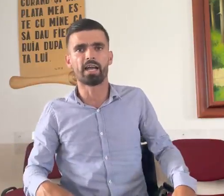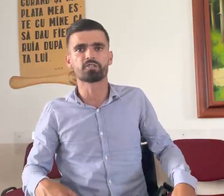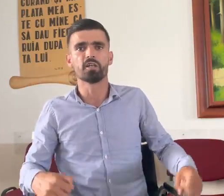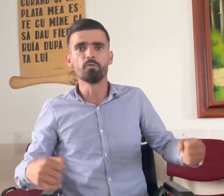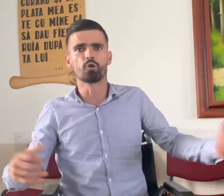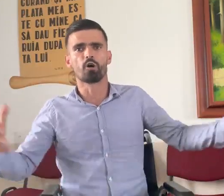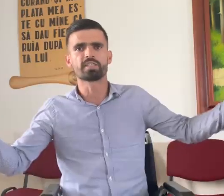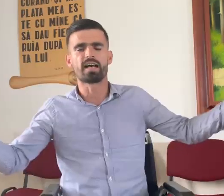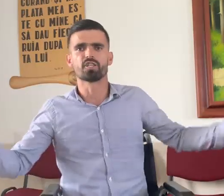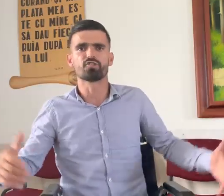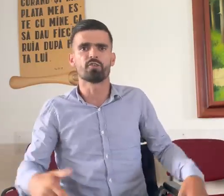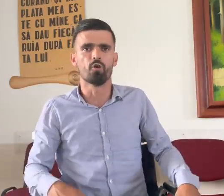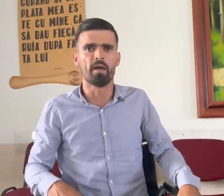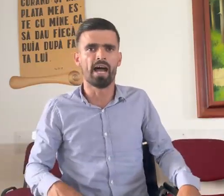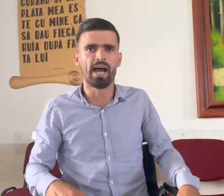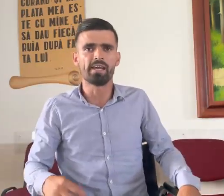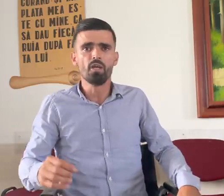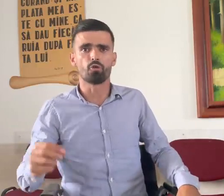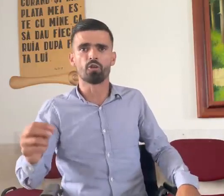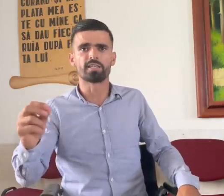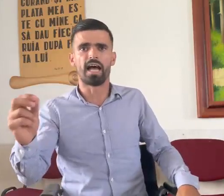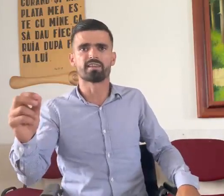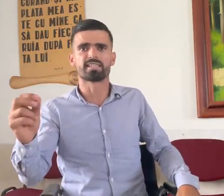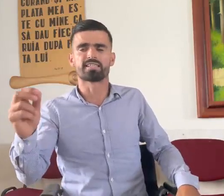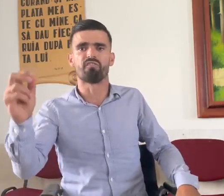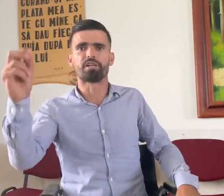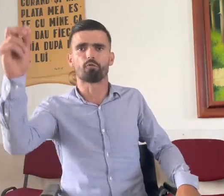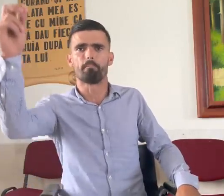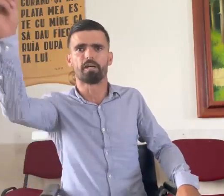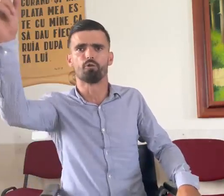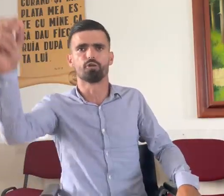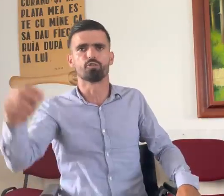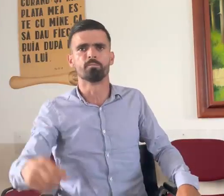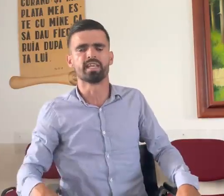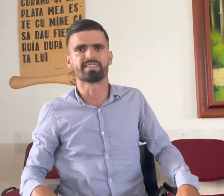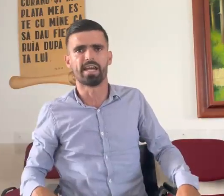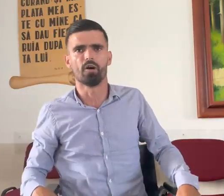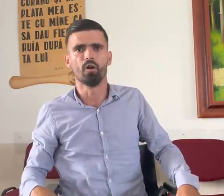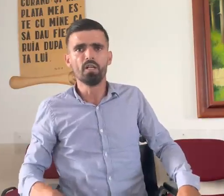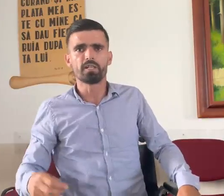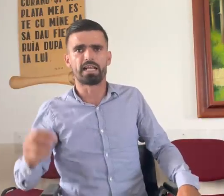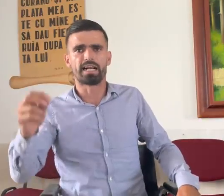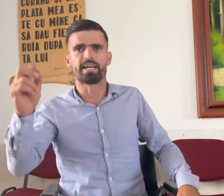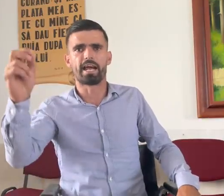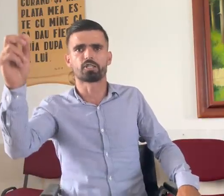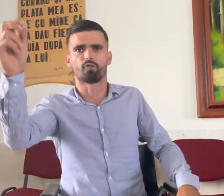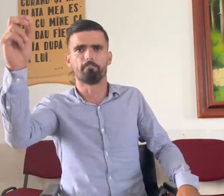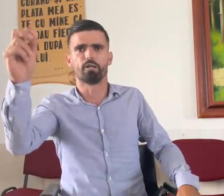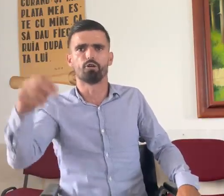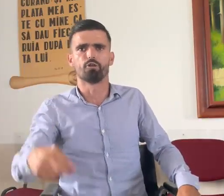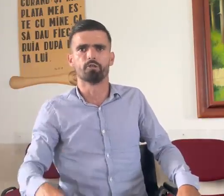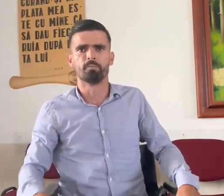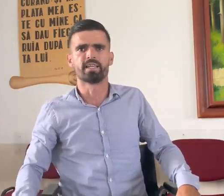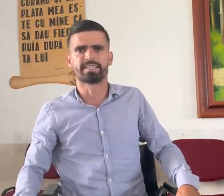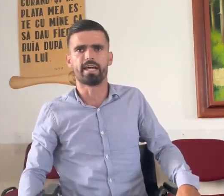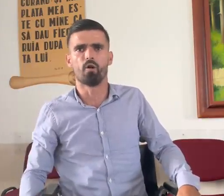ești, nu contează ce nume ai, contează să fii copilul lui Dumnezeu. Că dacă ești copilul lui Dumnezeu,